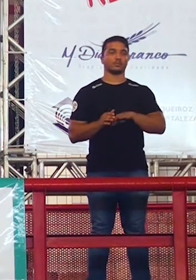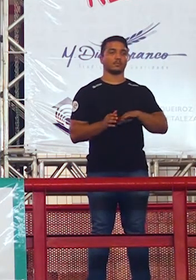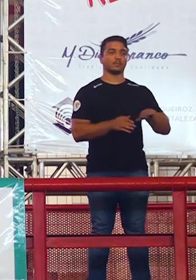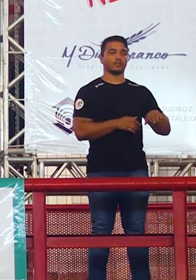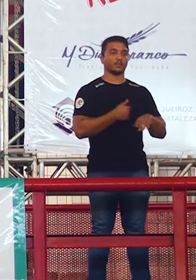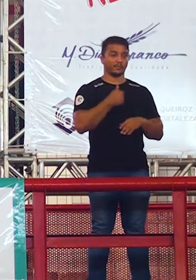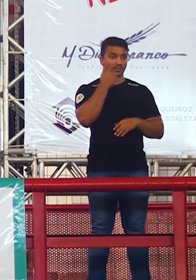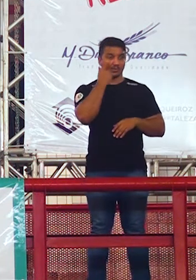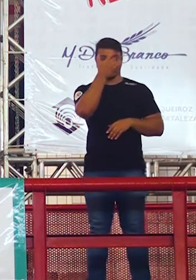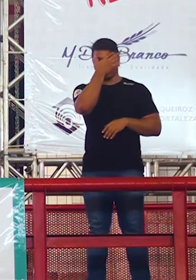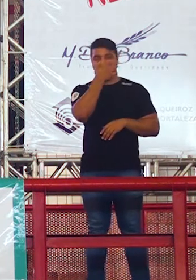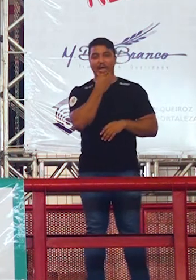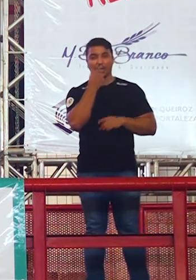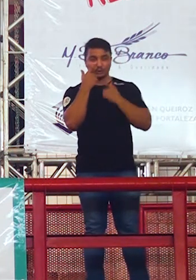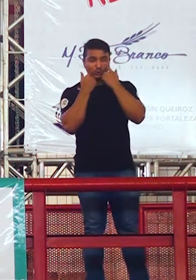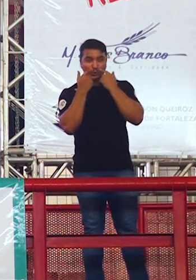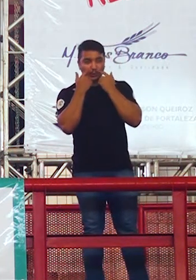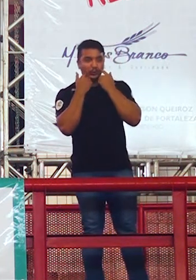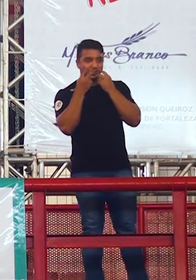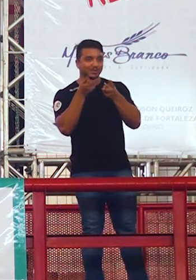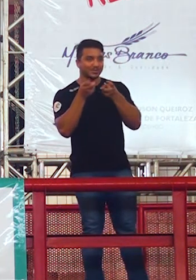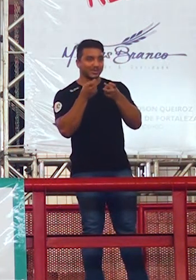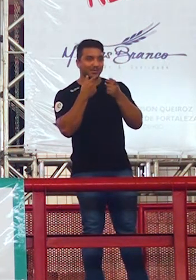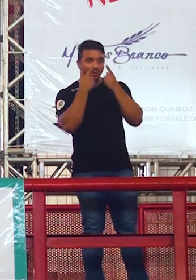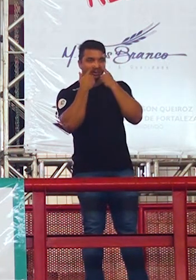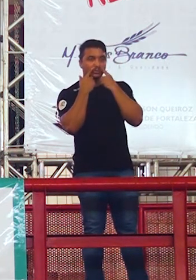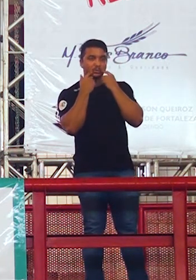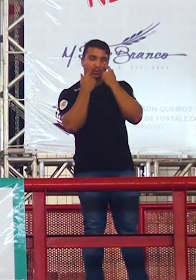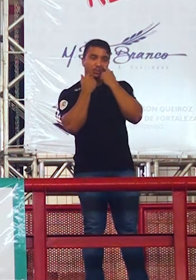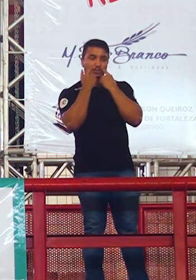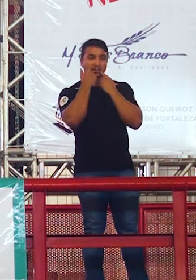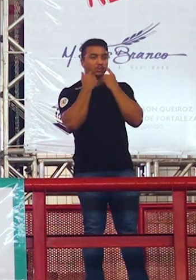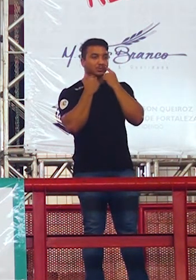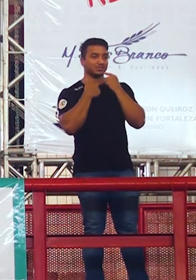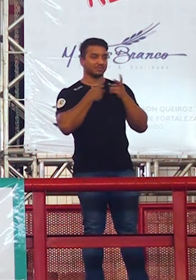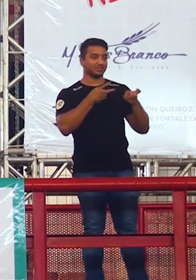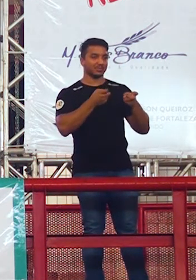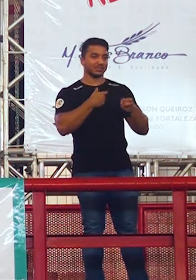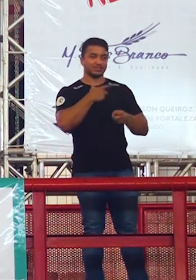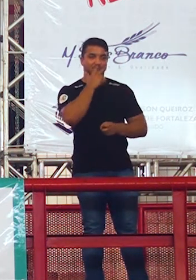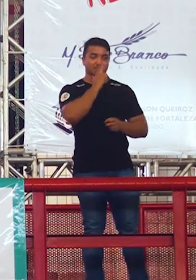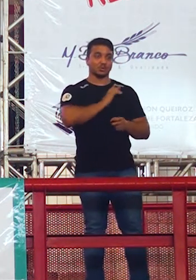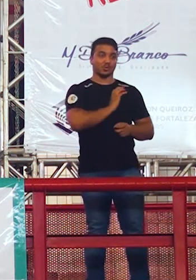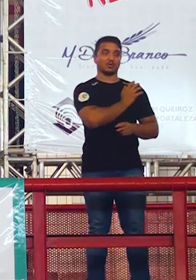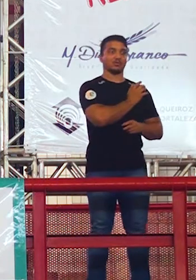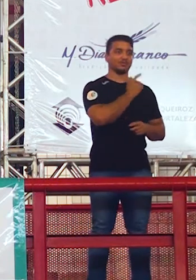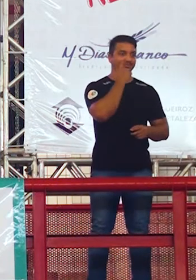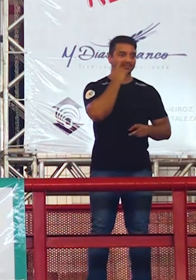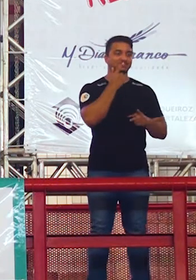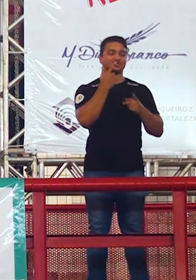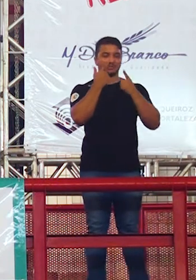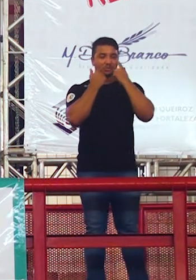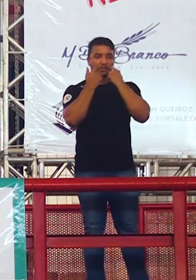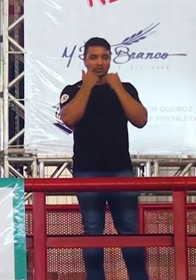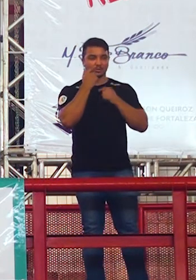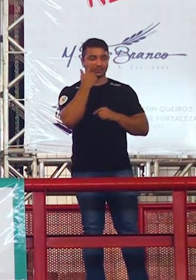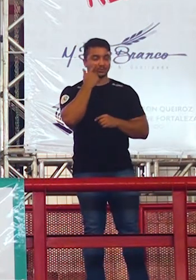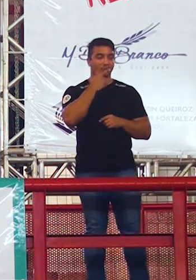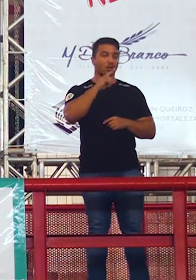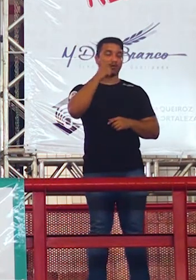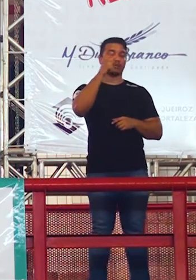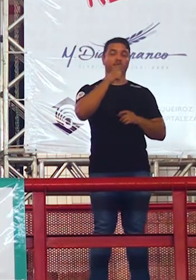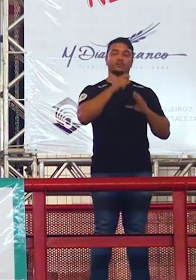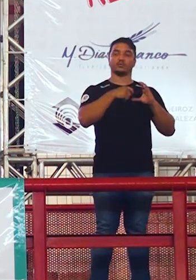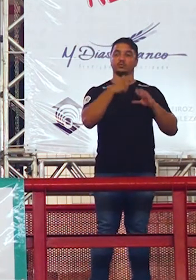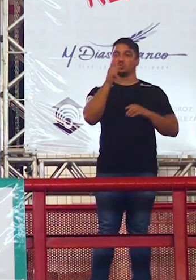cara de choro da bichinha né ela não quis dizer né não o tema que foi matando mas a gente sabe que foi vamos ver o vídeo 2 por